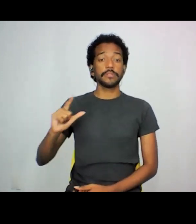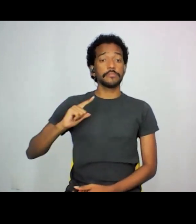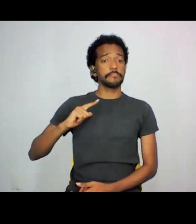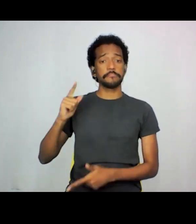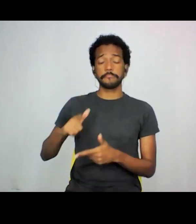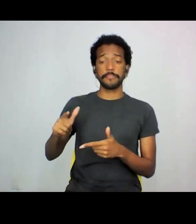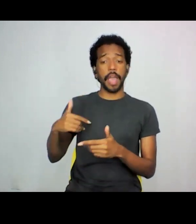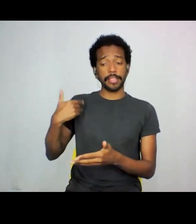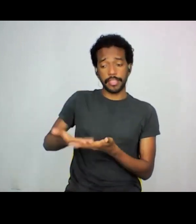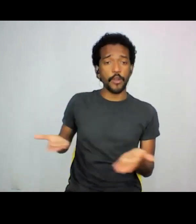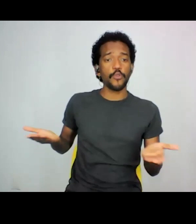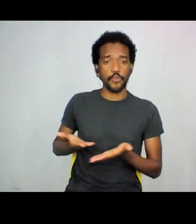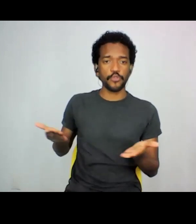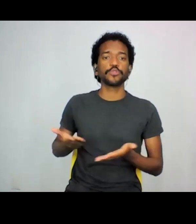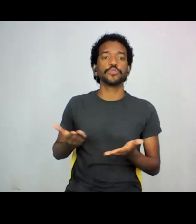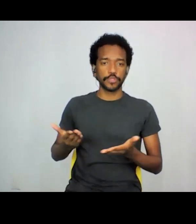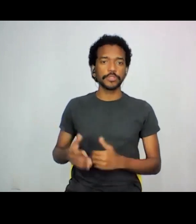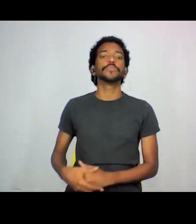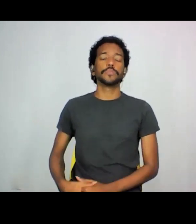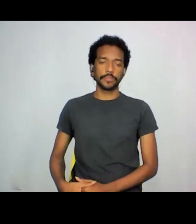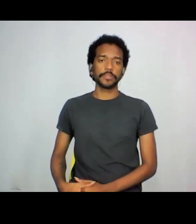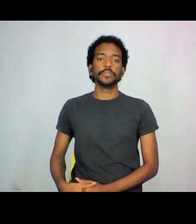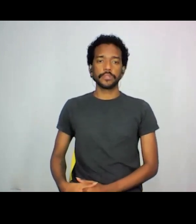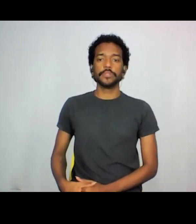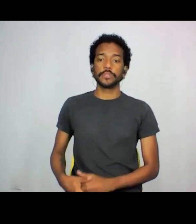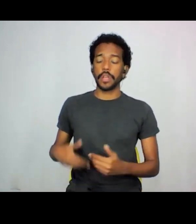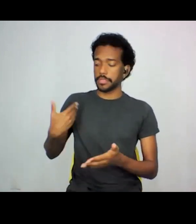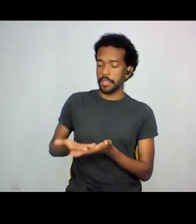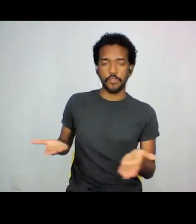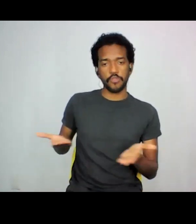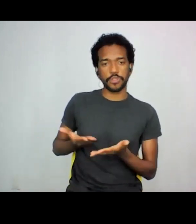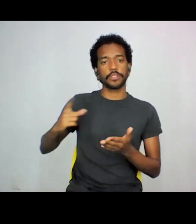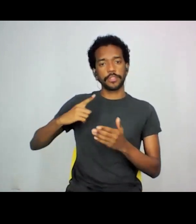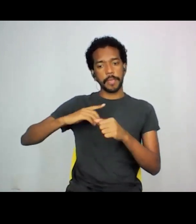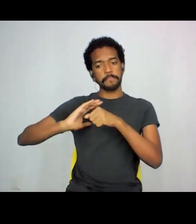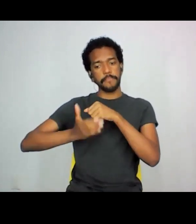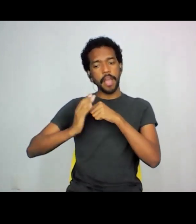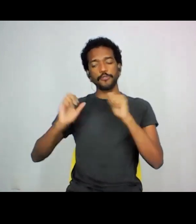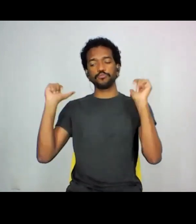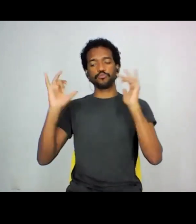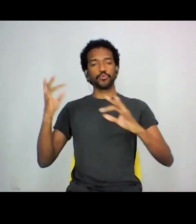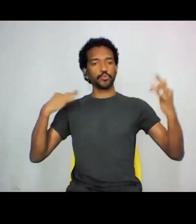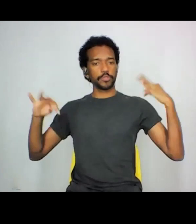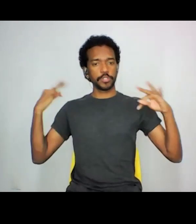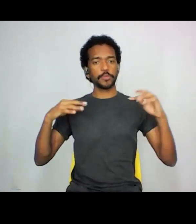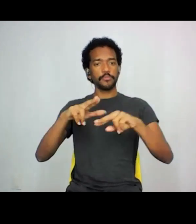depois disso, né, se tornou um bairro turístico, por essa asiaticidade,